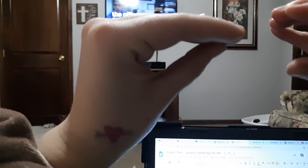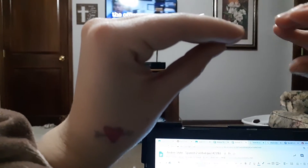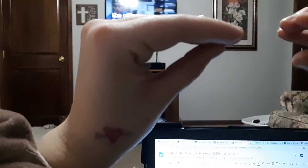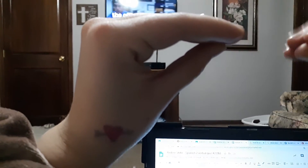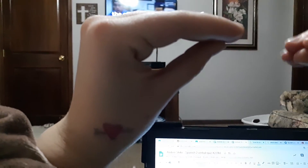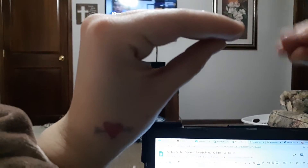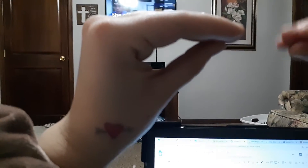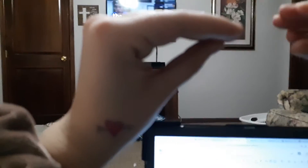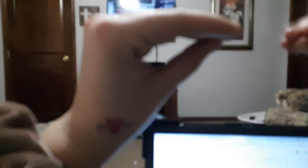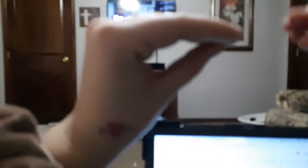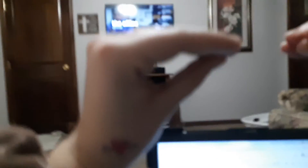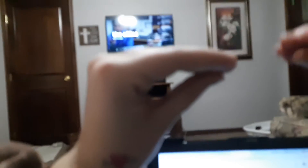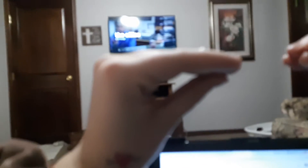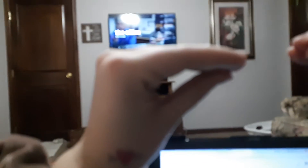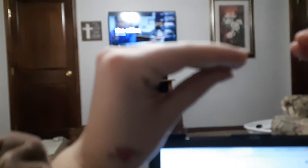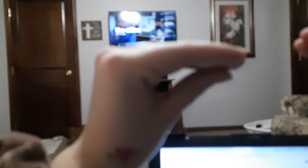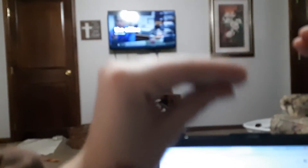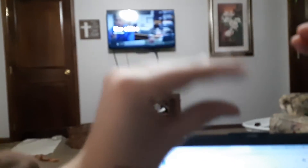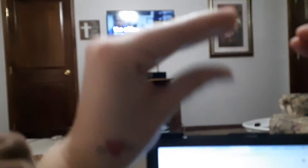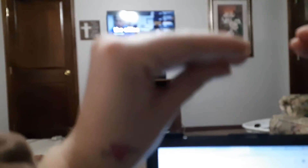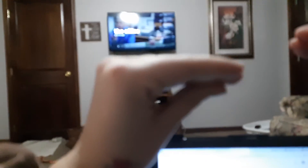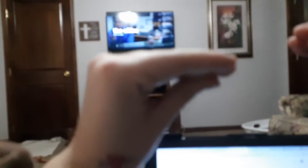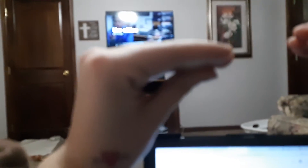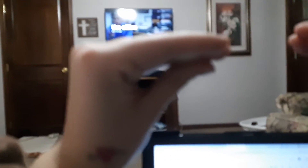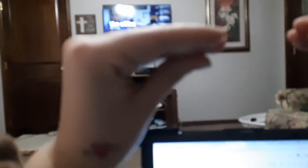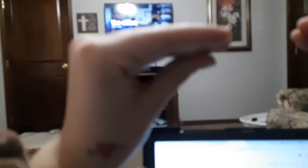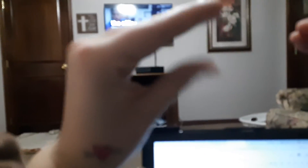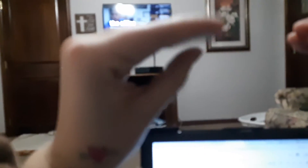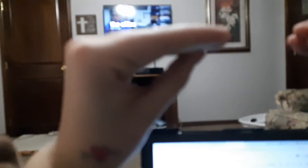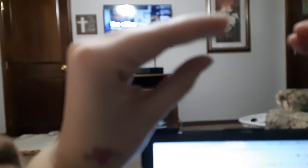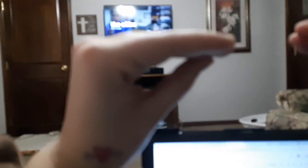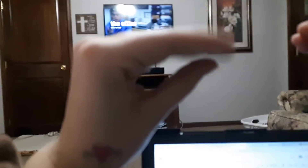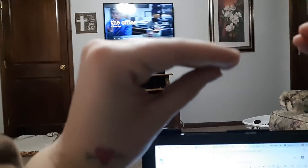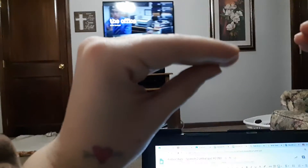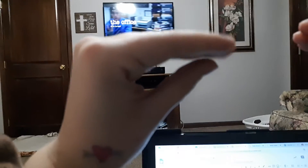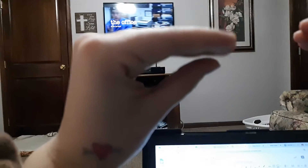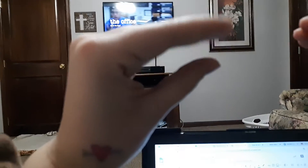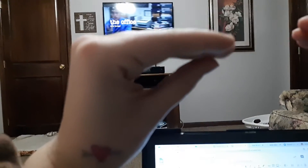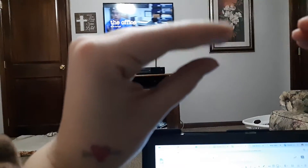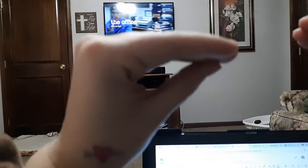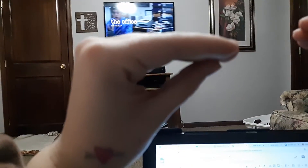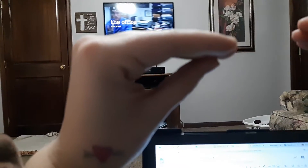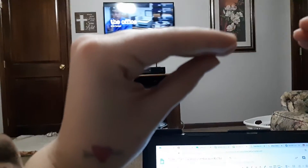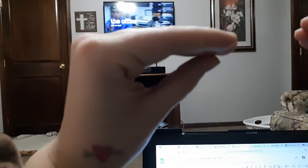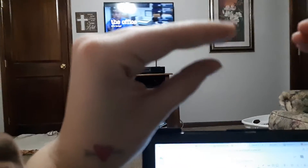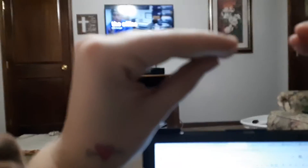pasado. Veo. ¿Qué tipo de teléfono tiene?